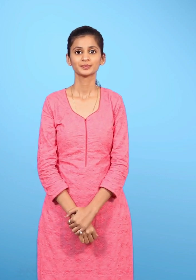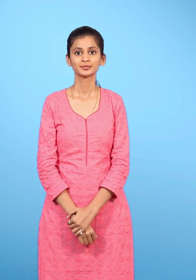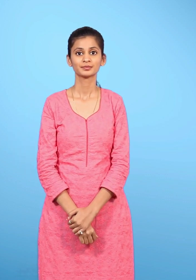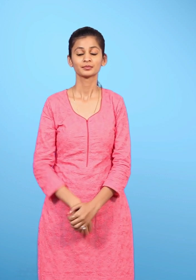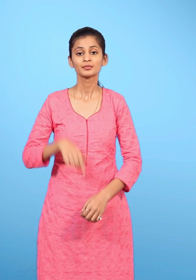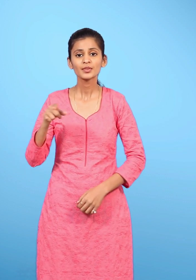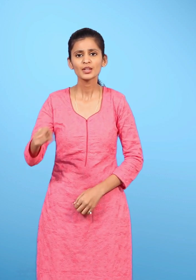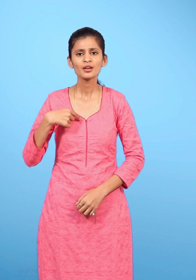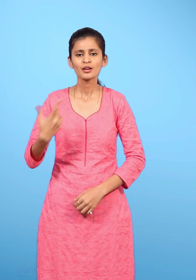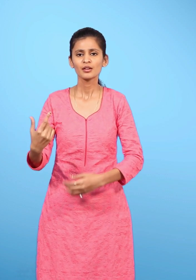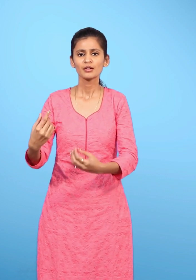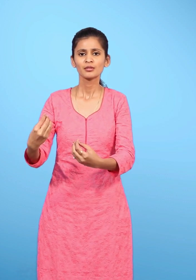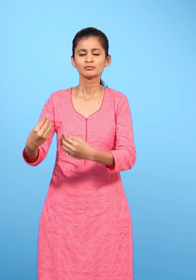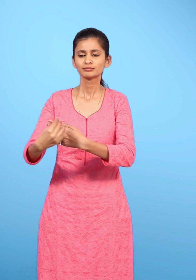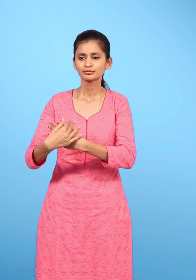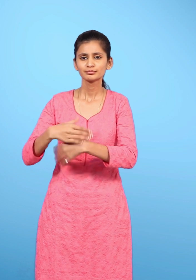यह हमें एहसास दिलाता है